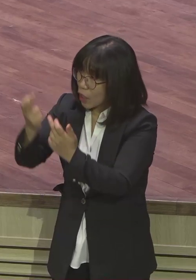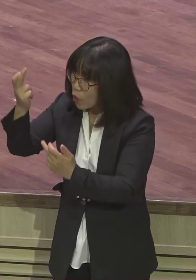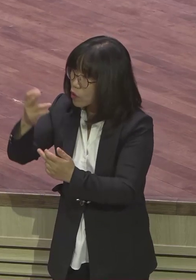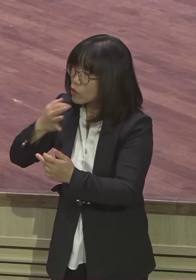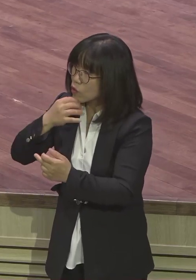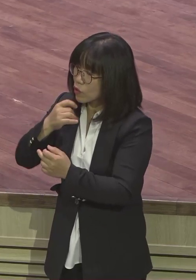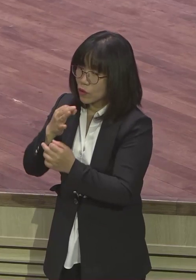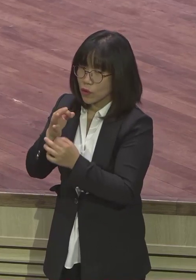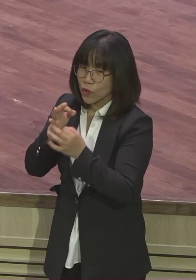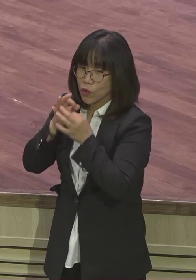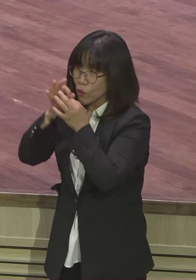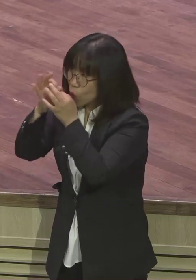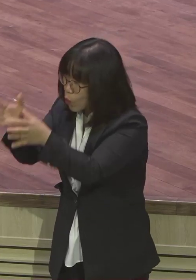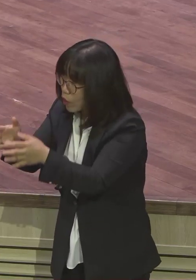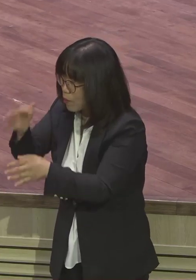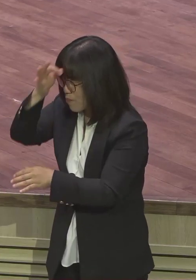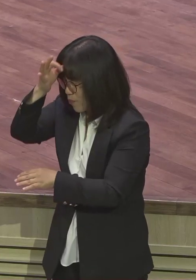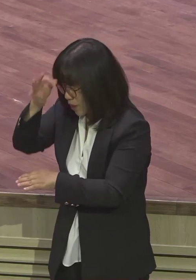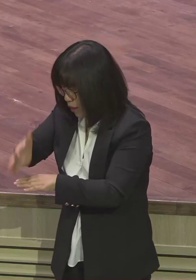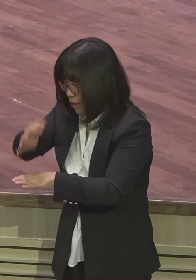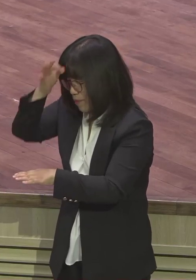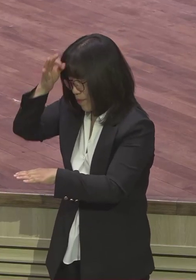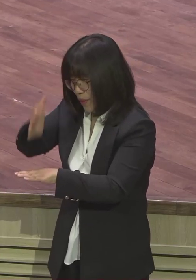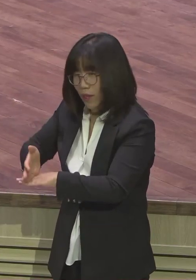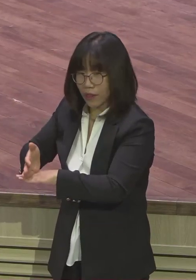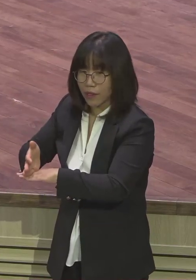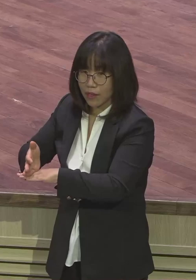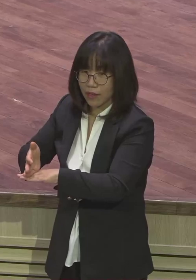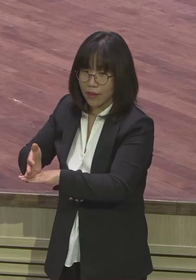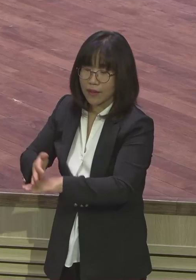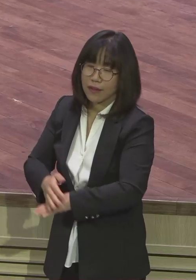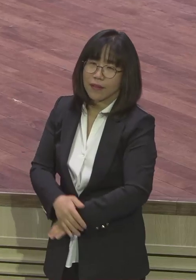용서를 구한다 그런 자세